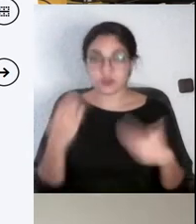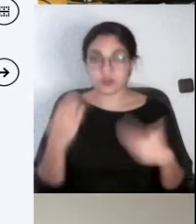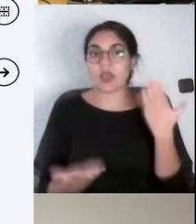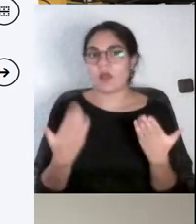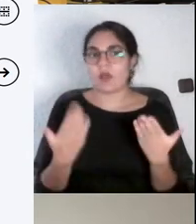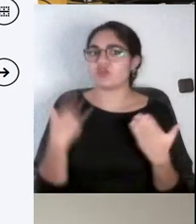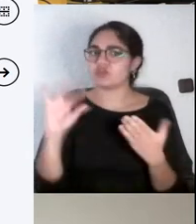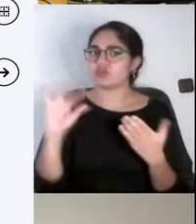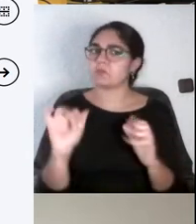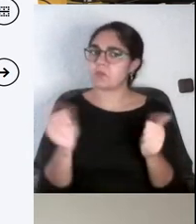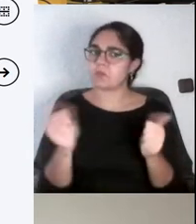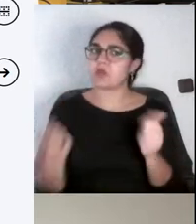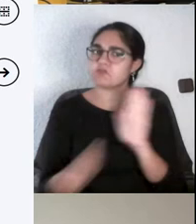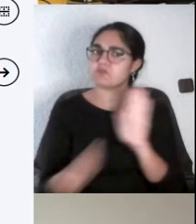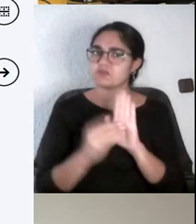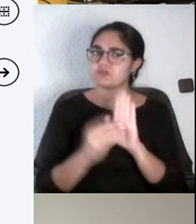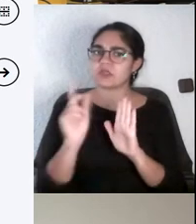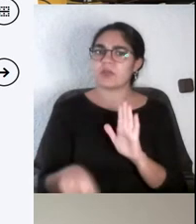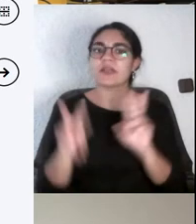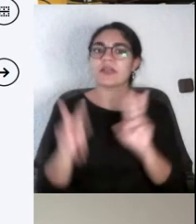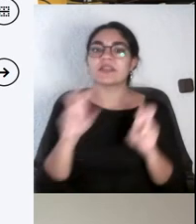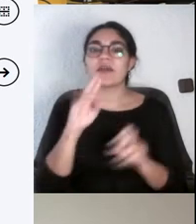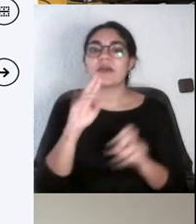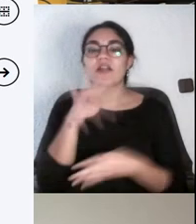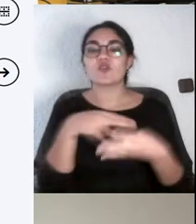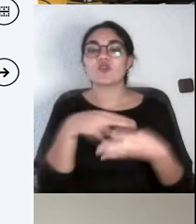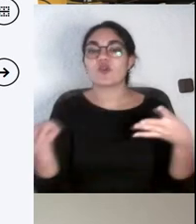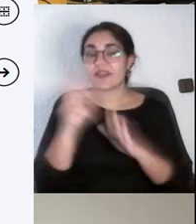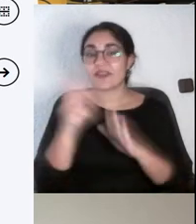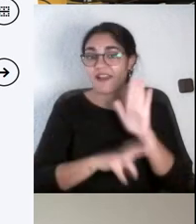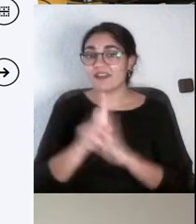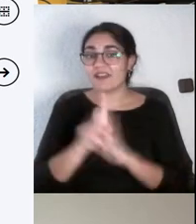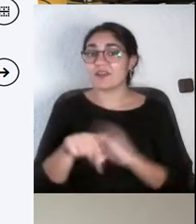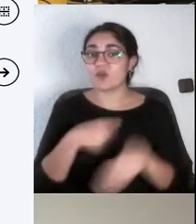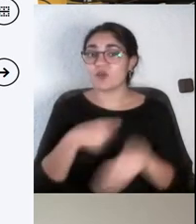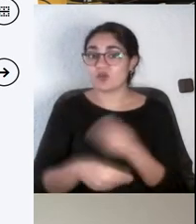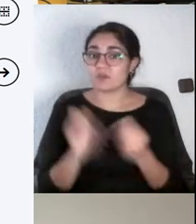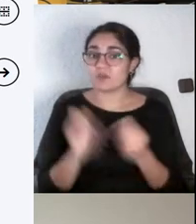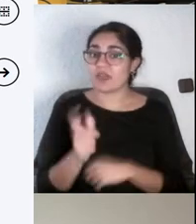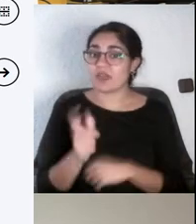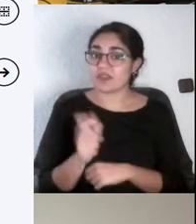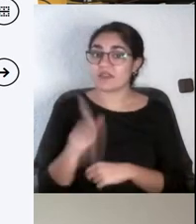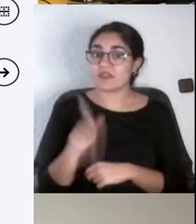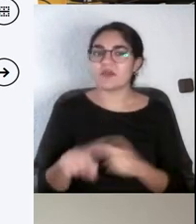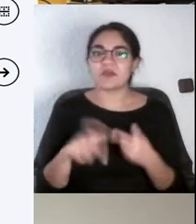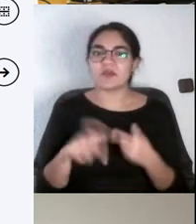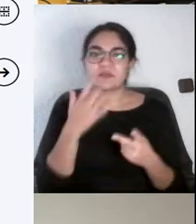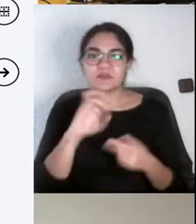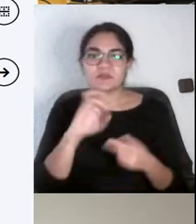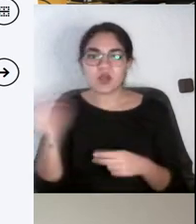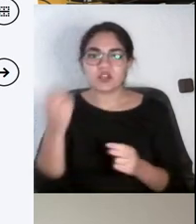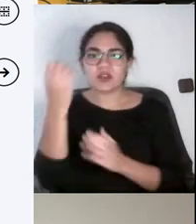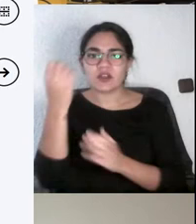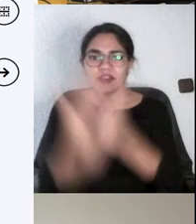Y las rúbricas o la evaluación por competencias, la lista de acotejo también poco, ¿no? Bueno,